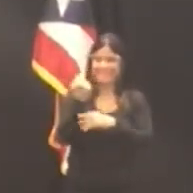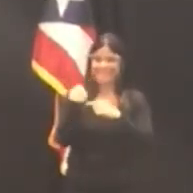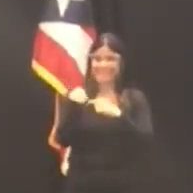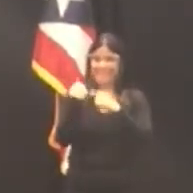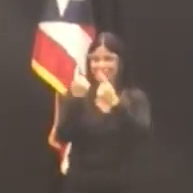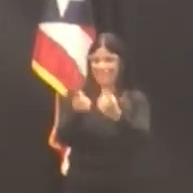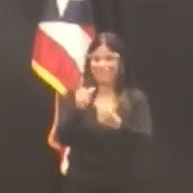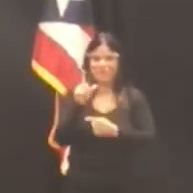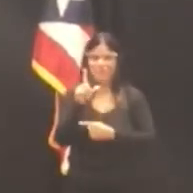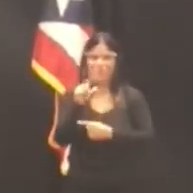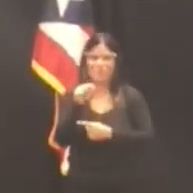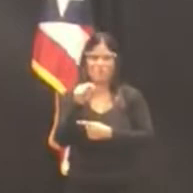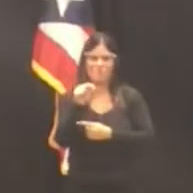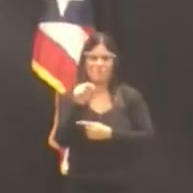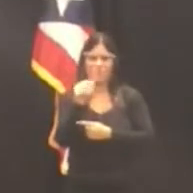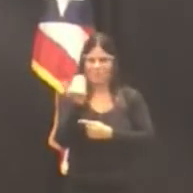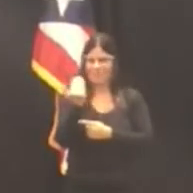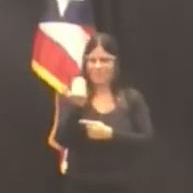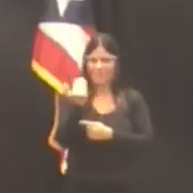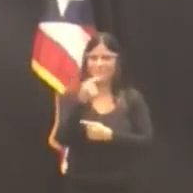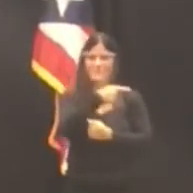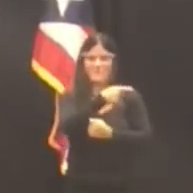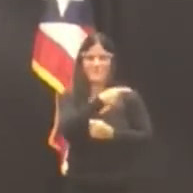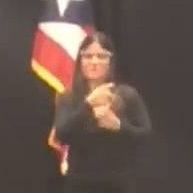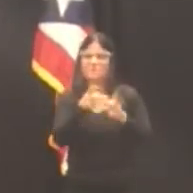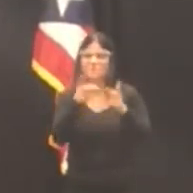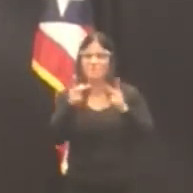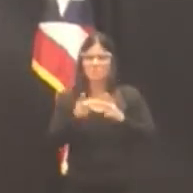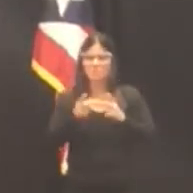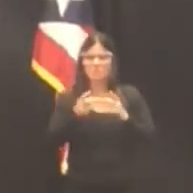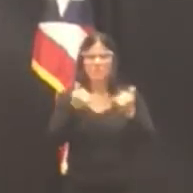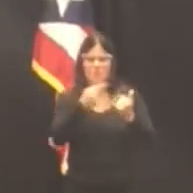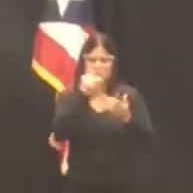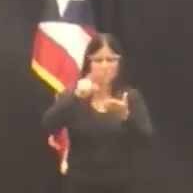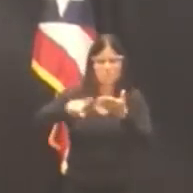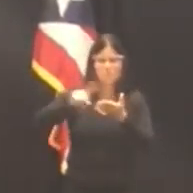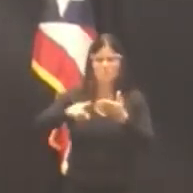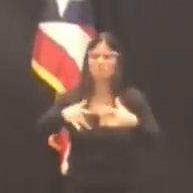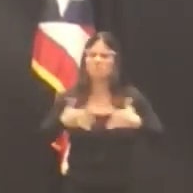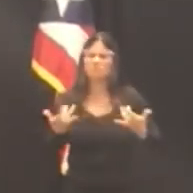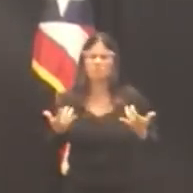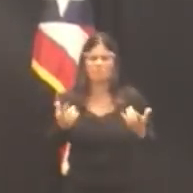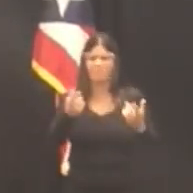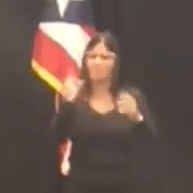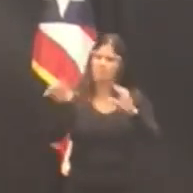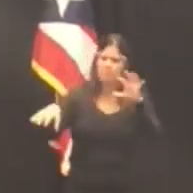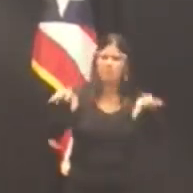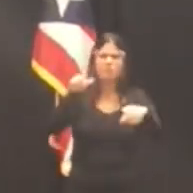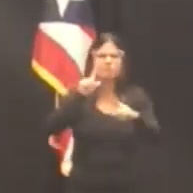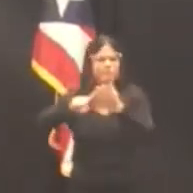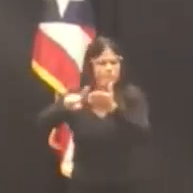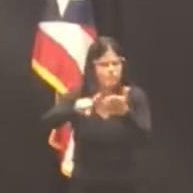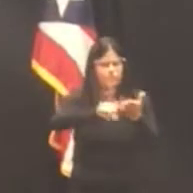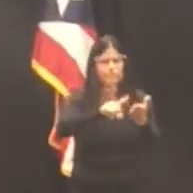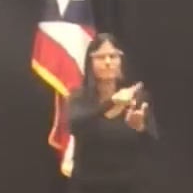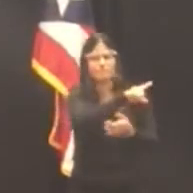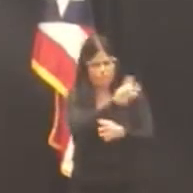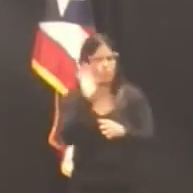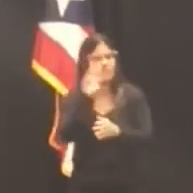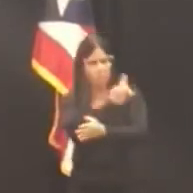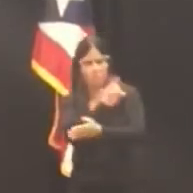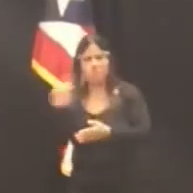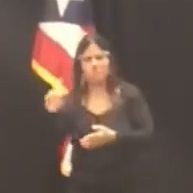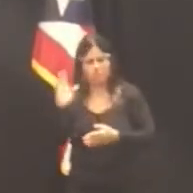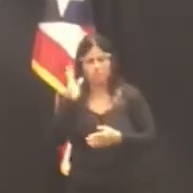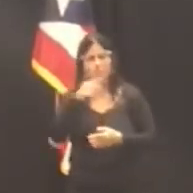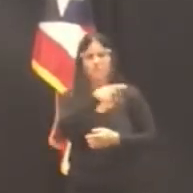que lo llevó a comparecer en múltiples ocasiones ante nuestra legislatura, para presentar la posición del Colegio de